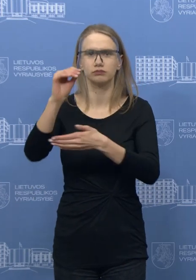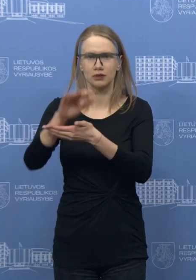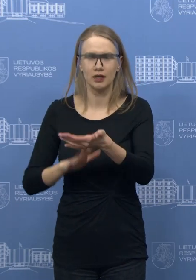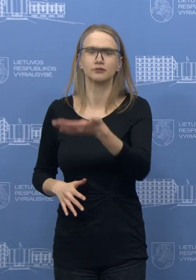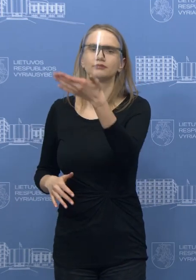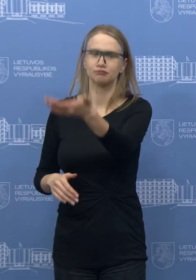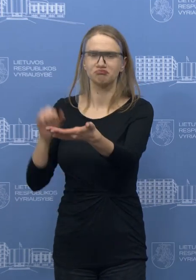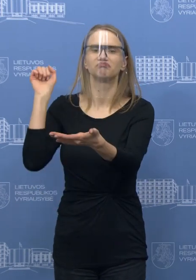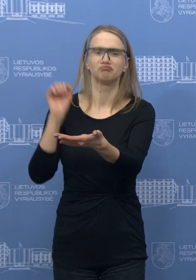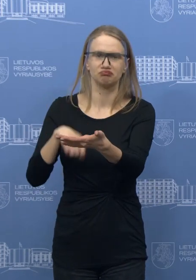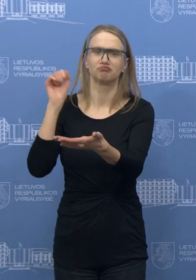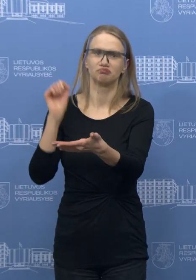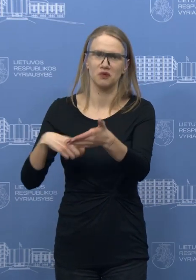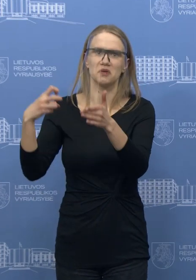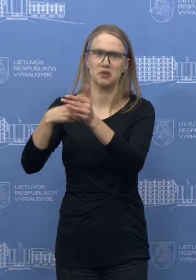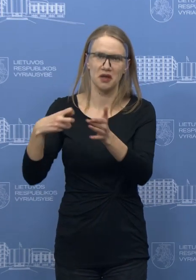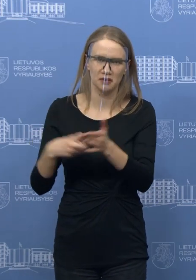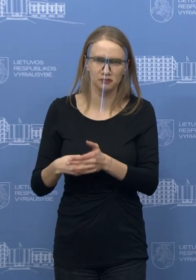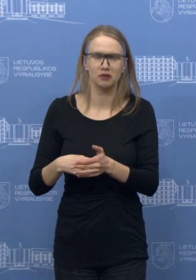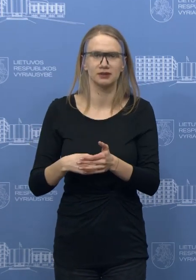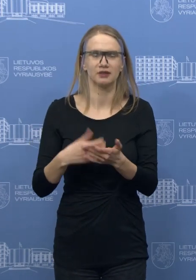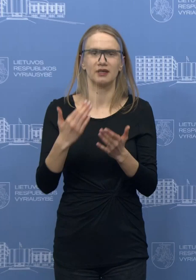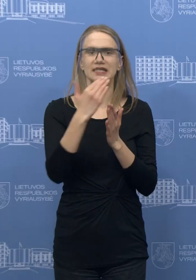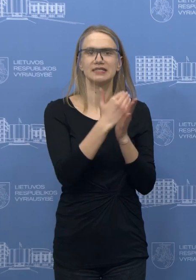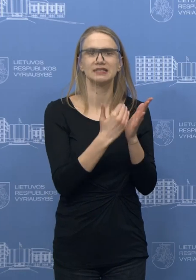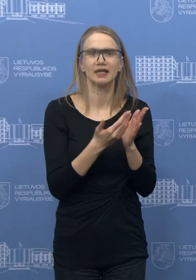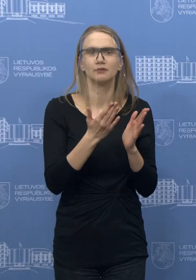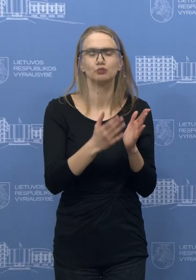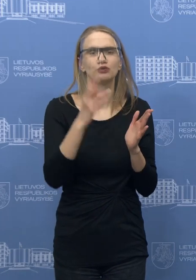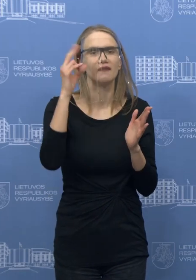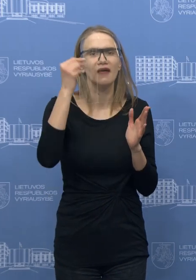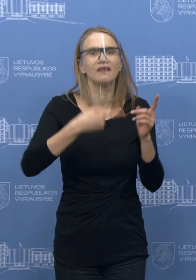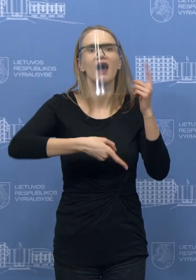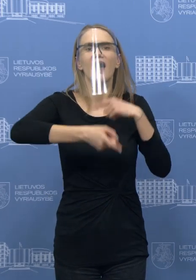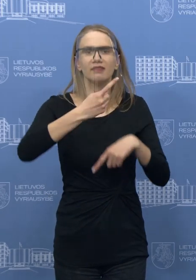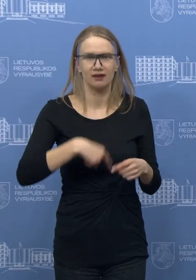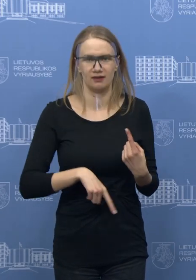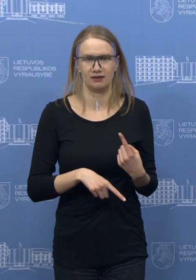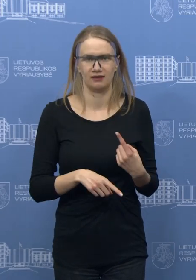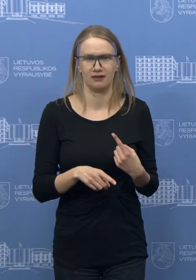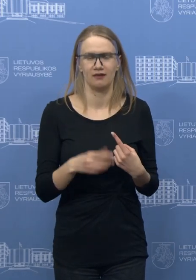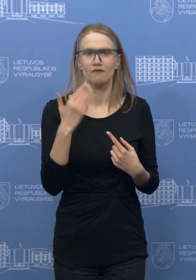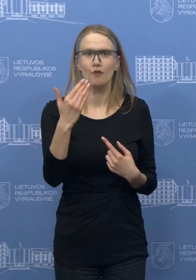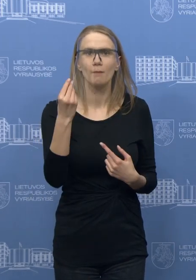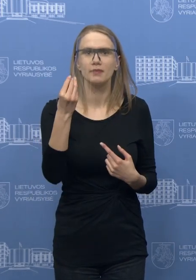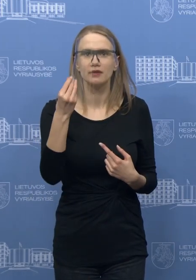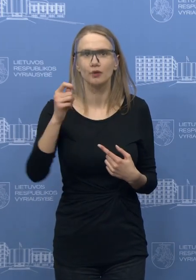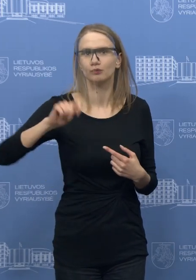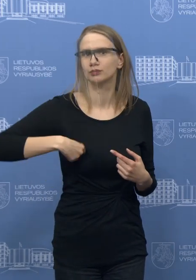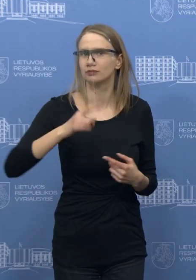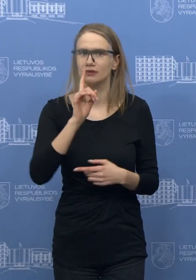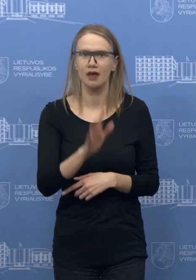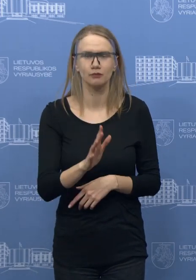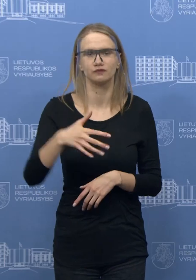nelaukti, o įstatymas veiks atgalinę data ir visą tai, kas susikaupė, kas buvo neišmokėta, bus išmokėta galbūt